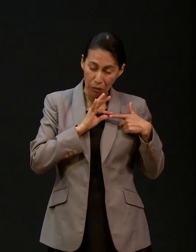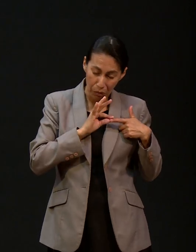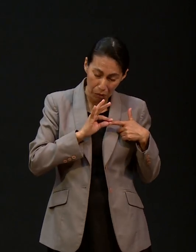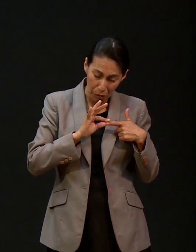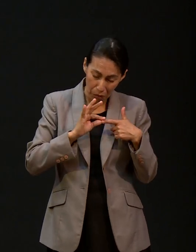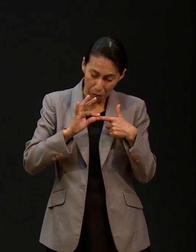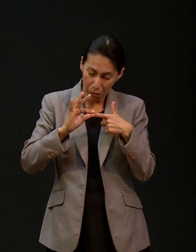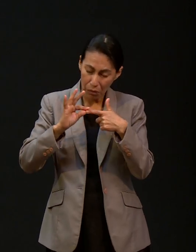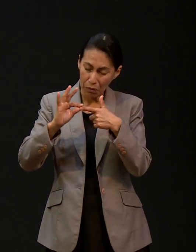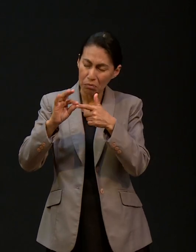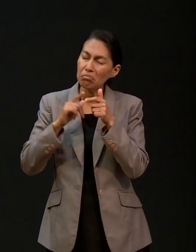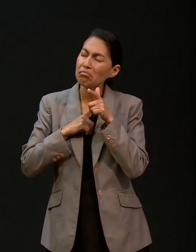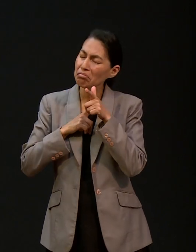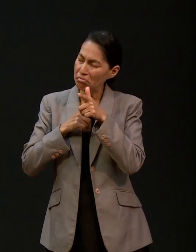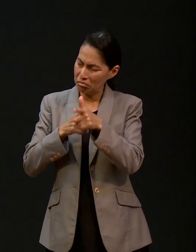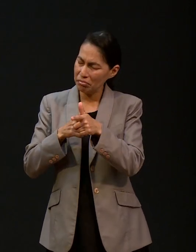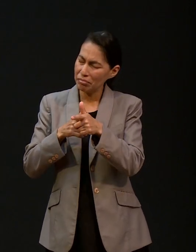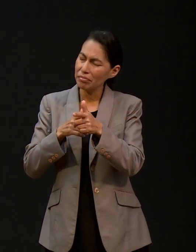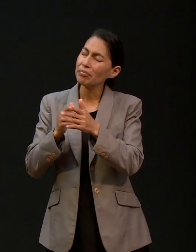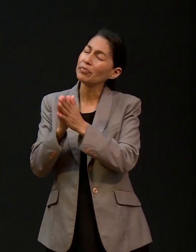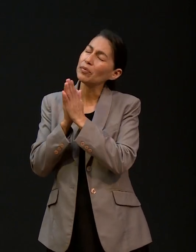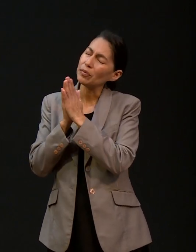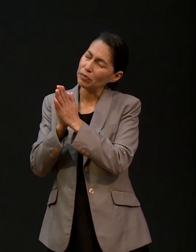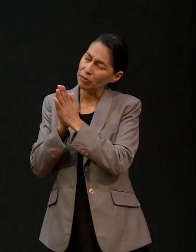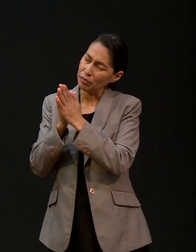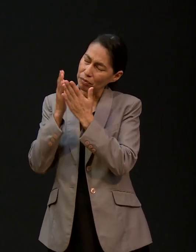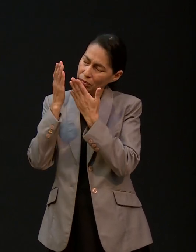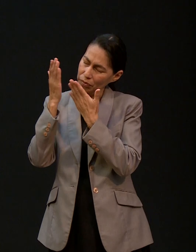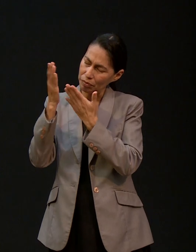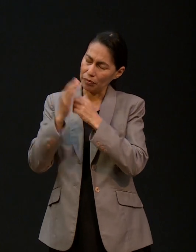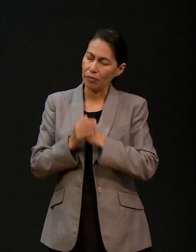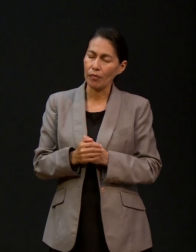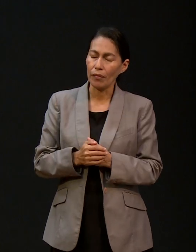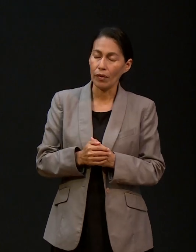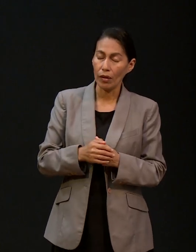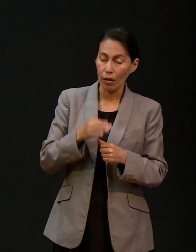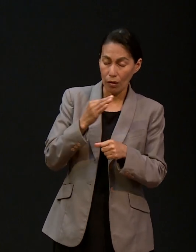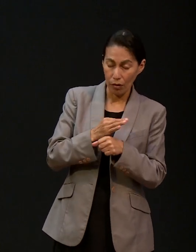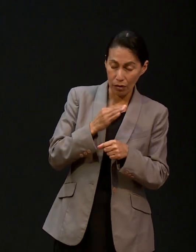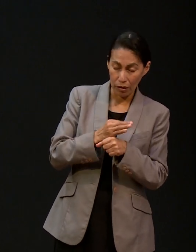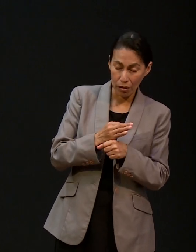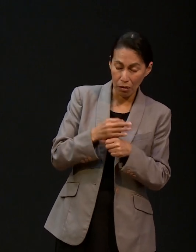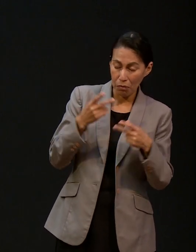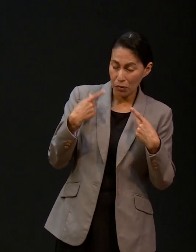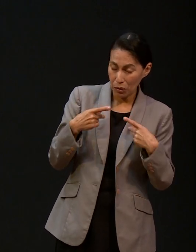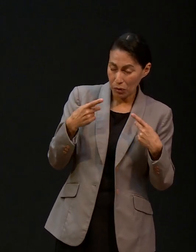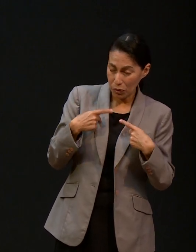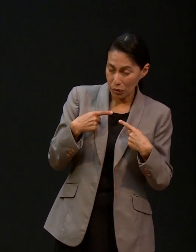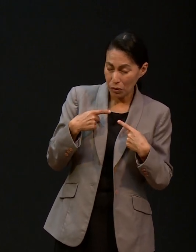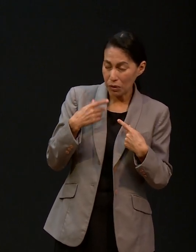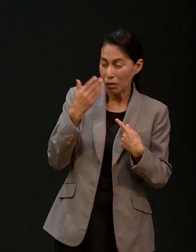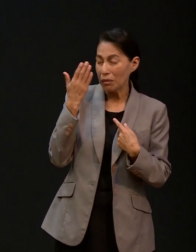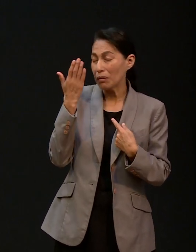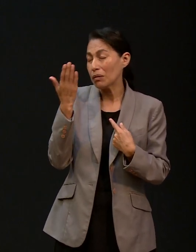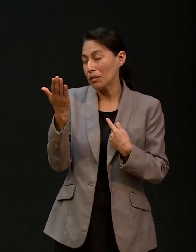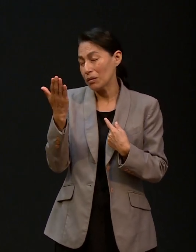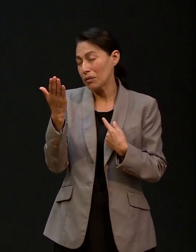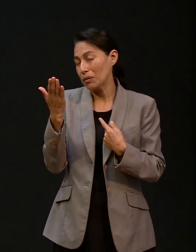cada una de las personas que elevamos suplicas hacia ti Señor las